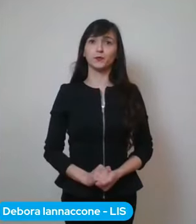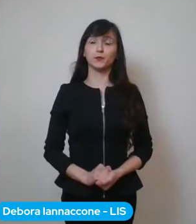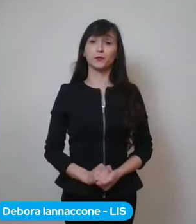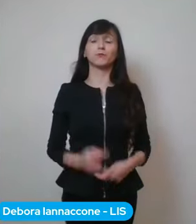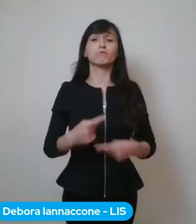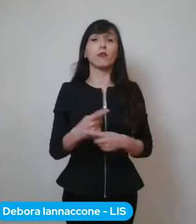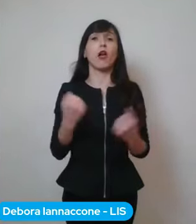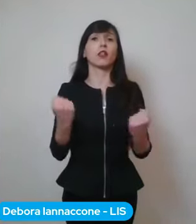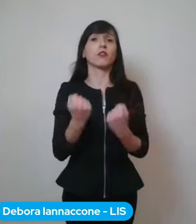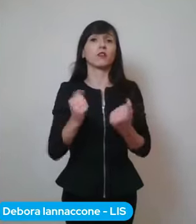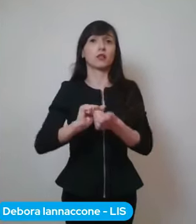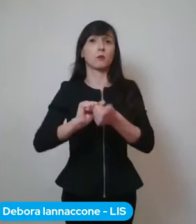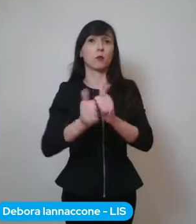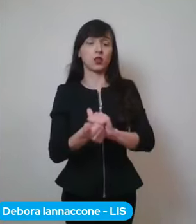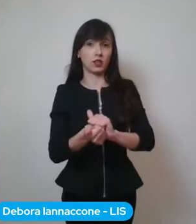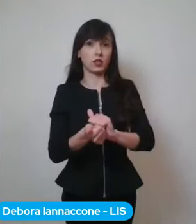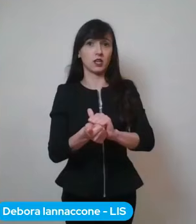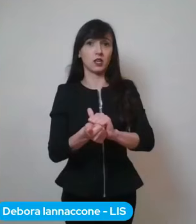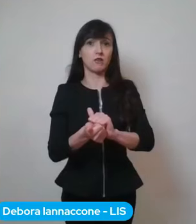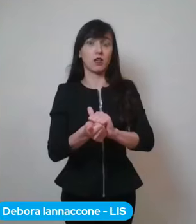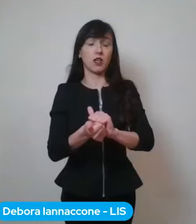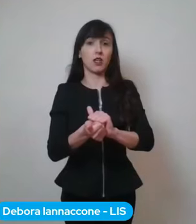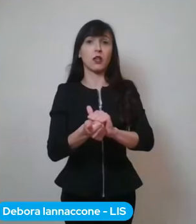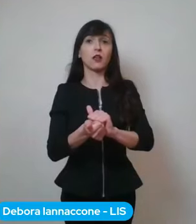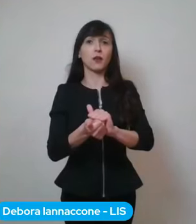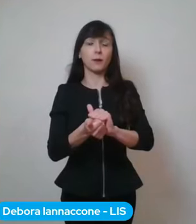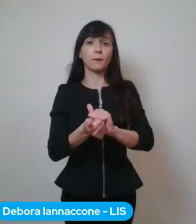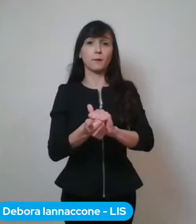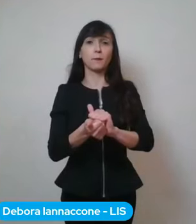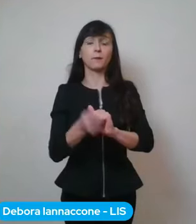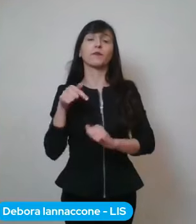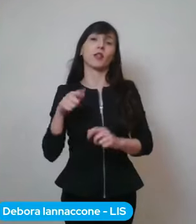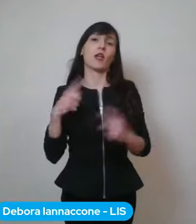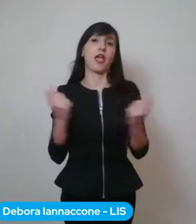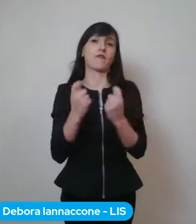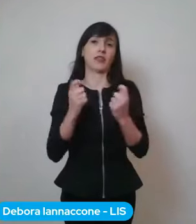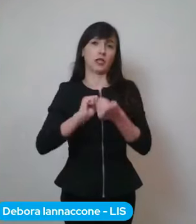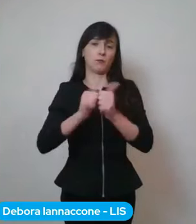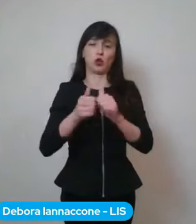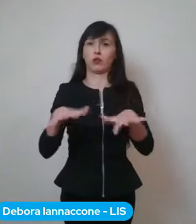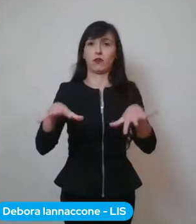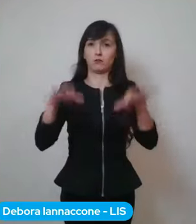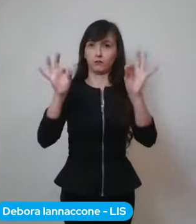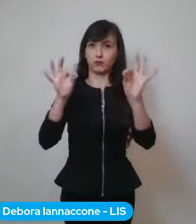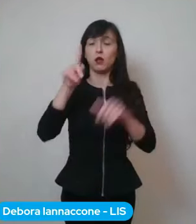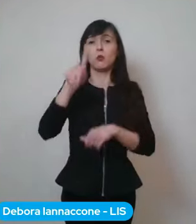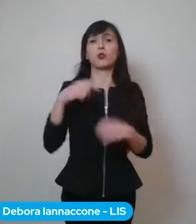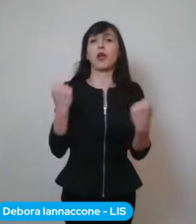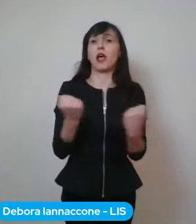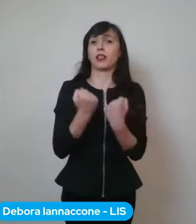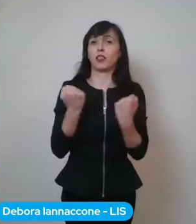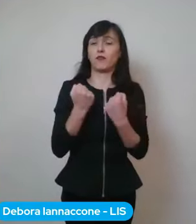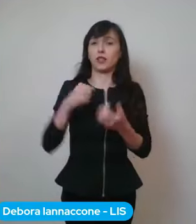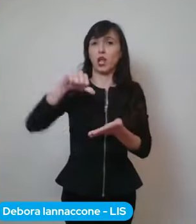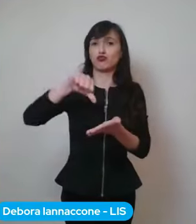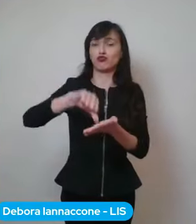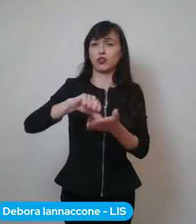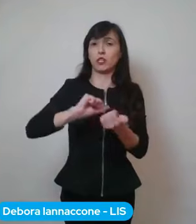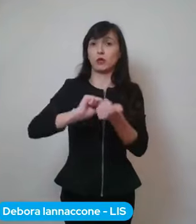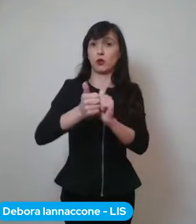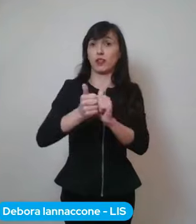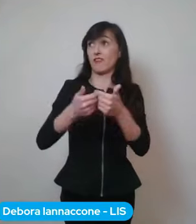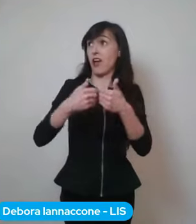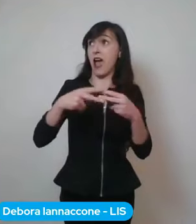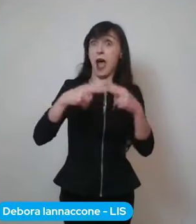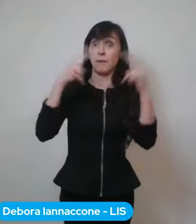sportive sono sospesi gli eventi sportivi e le attività dei centri sportivi all'aperto, mentre è